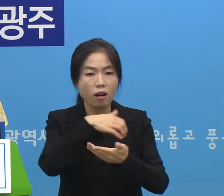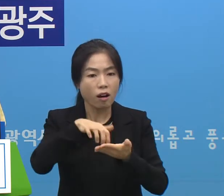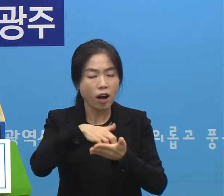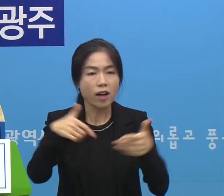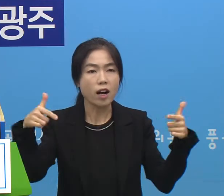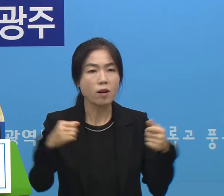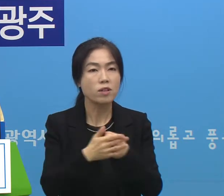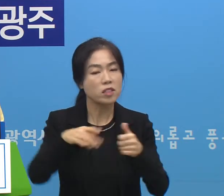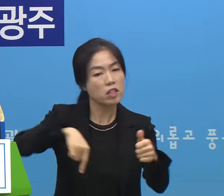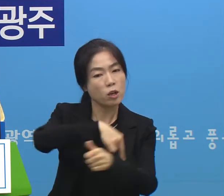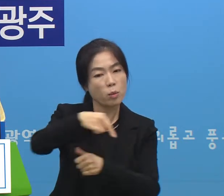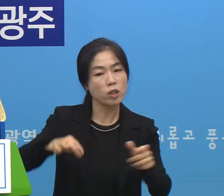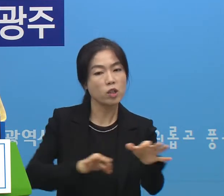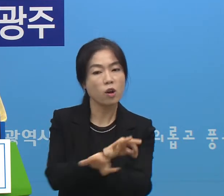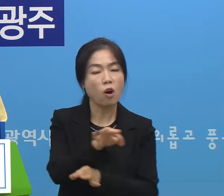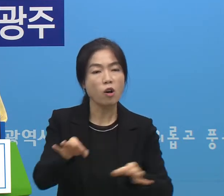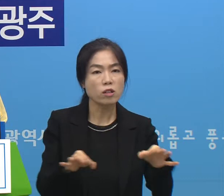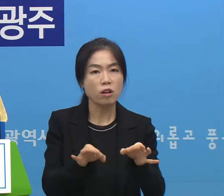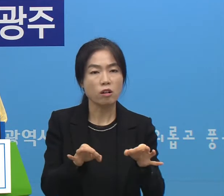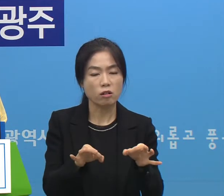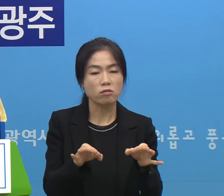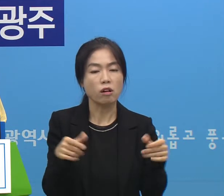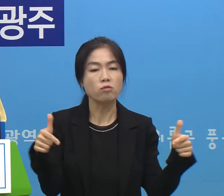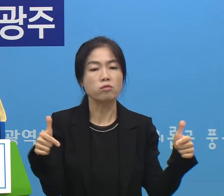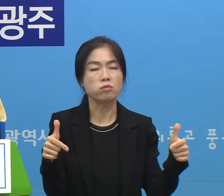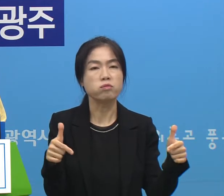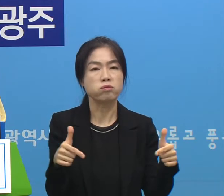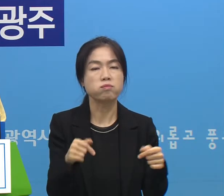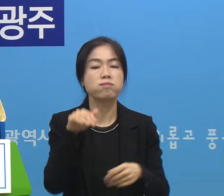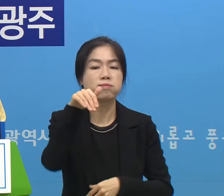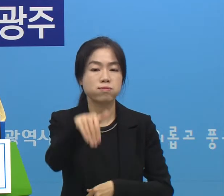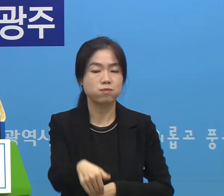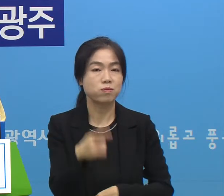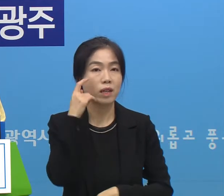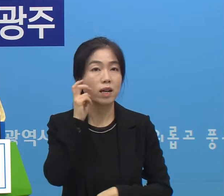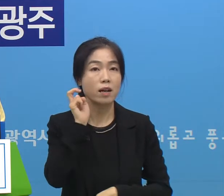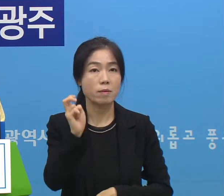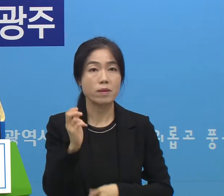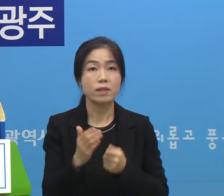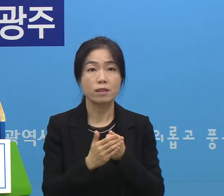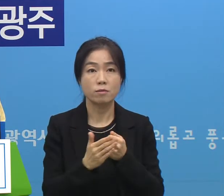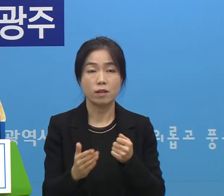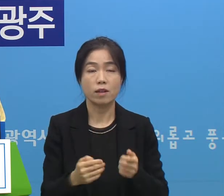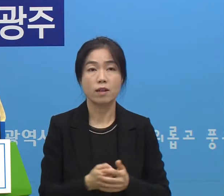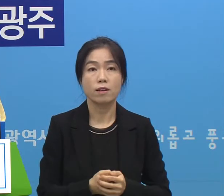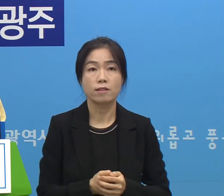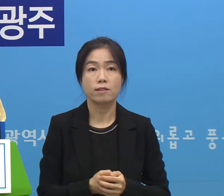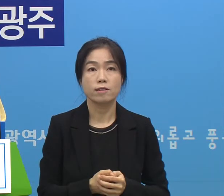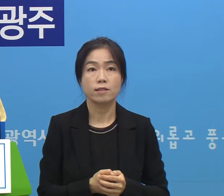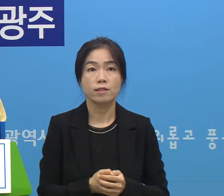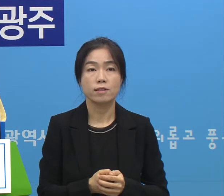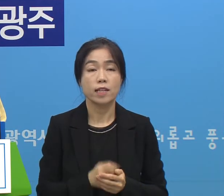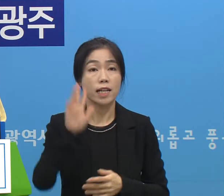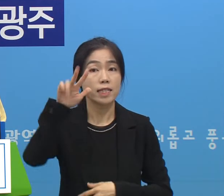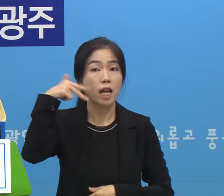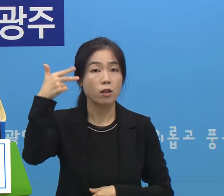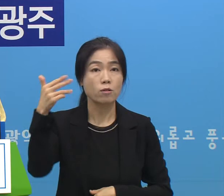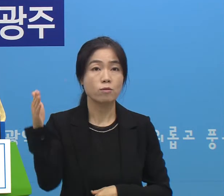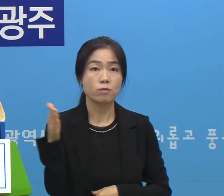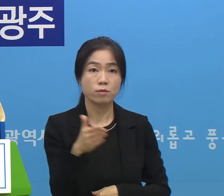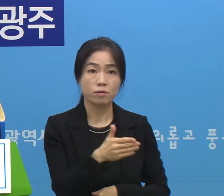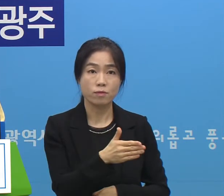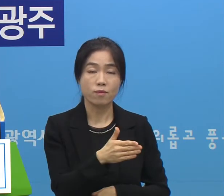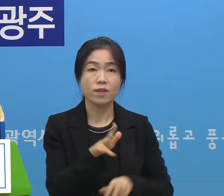전반적인 경제가 이축됐을 것이라고 저희가 예측을 합니다 그래서 다음 주부터는